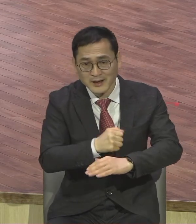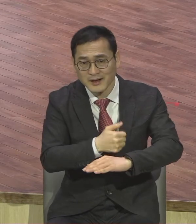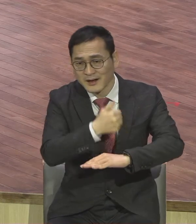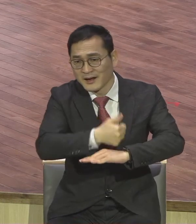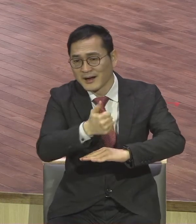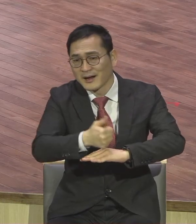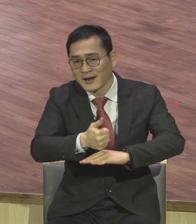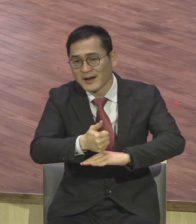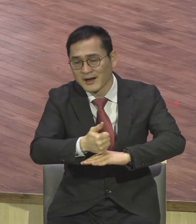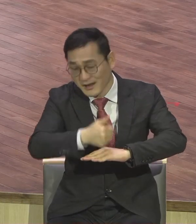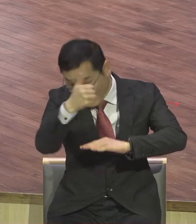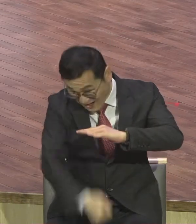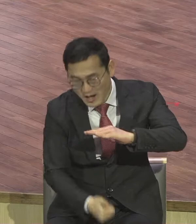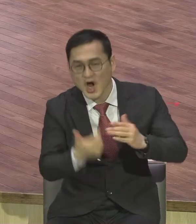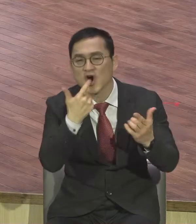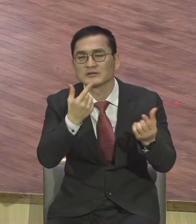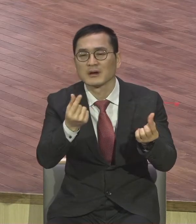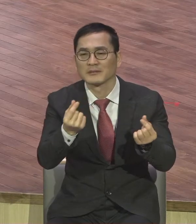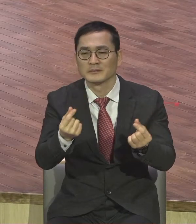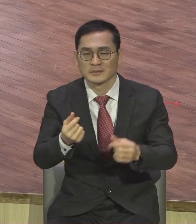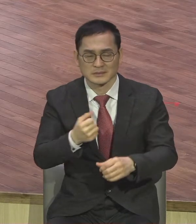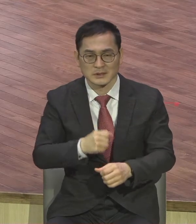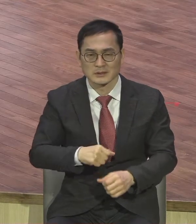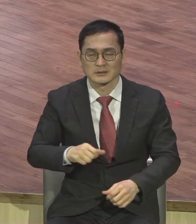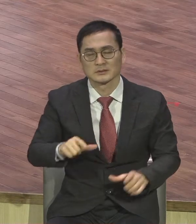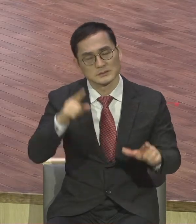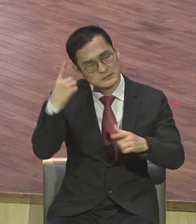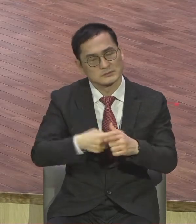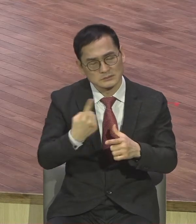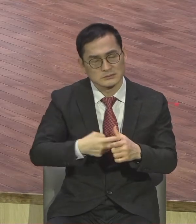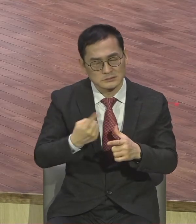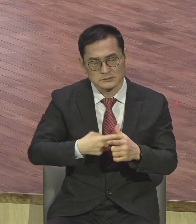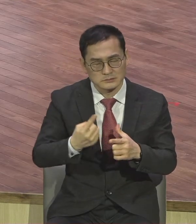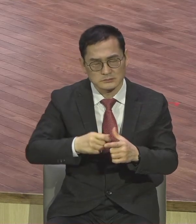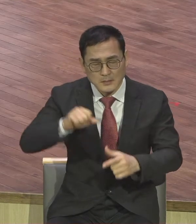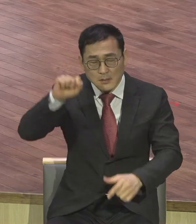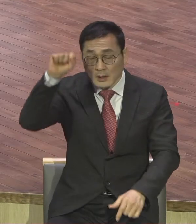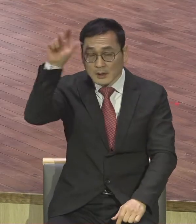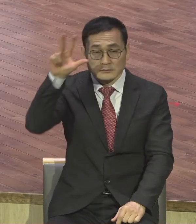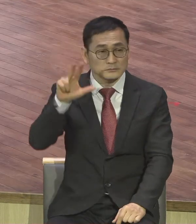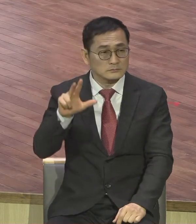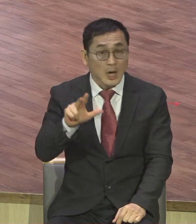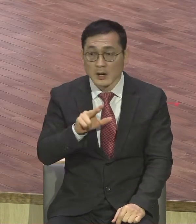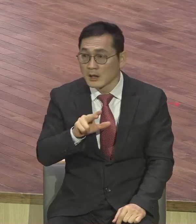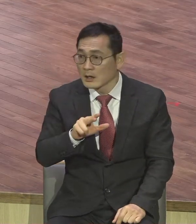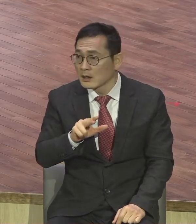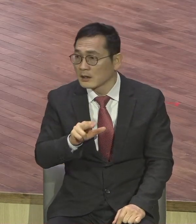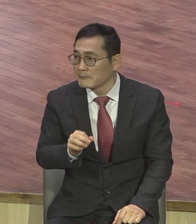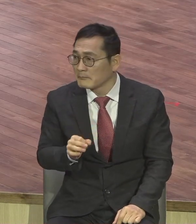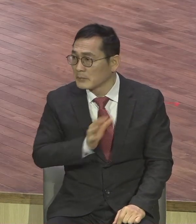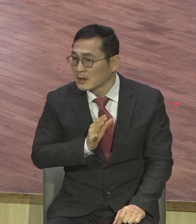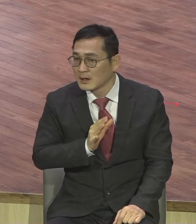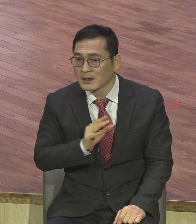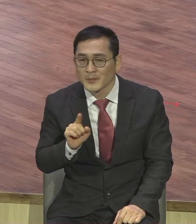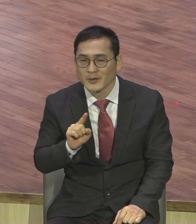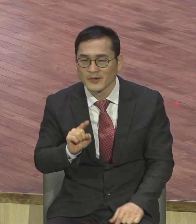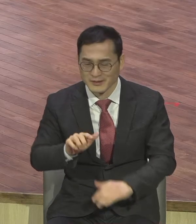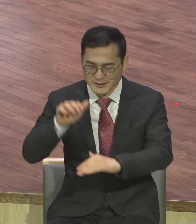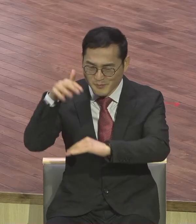요동치는 소리가 들려서 깜짝 놀라 정신을 차려보니까 이미 나이아가라 폭포 앞에